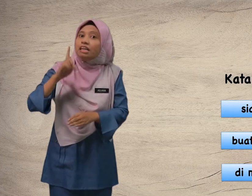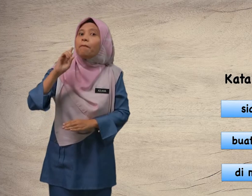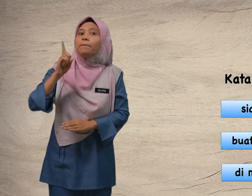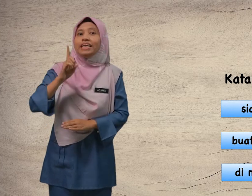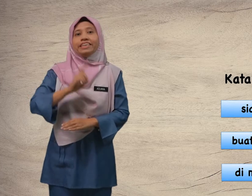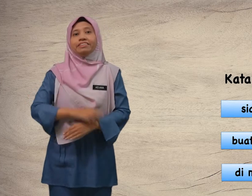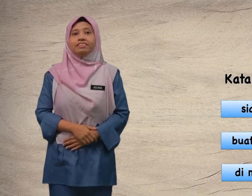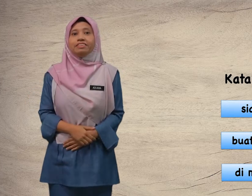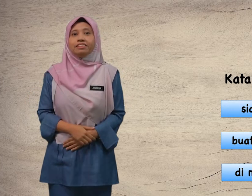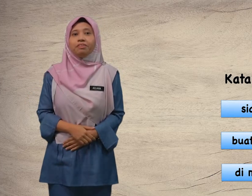mana?